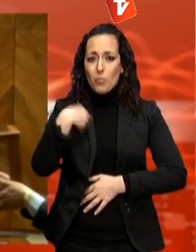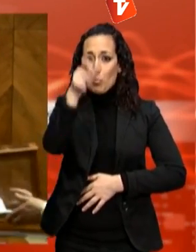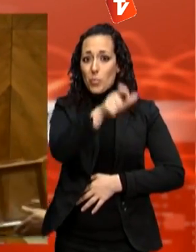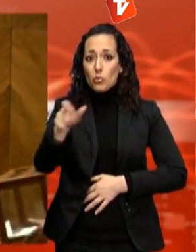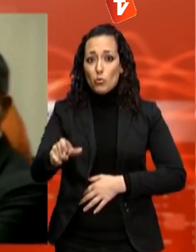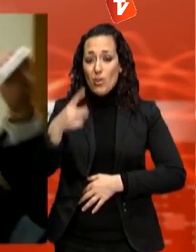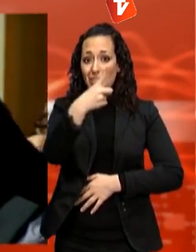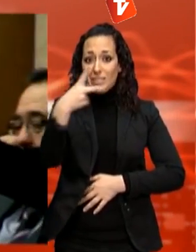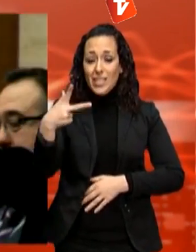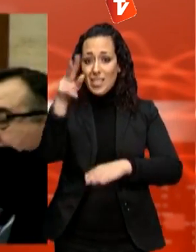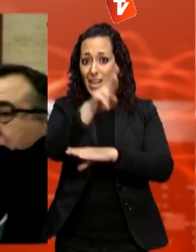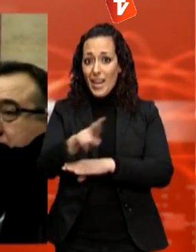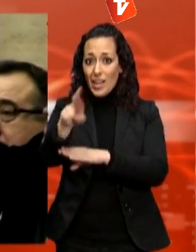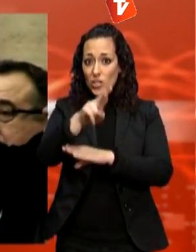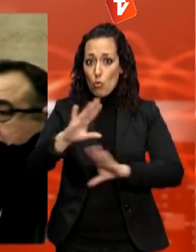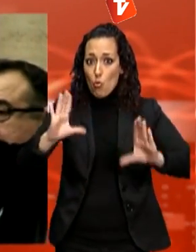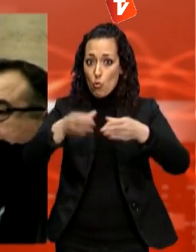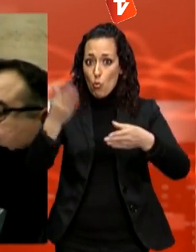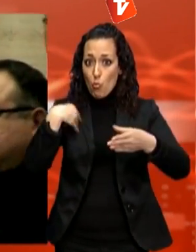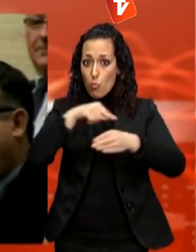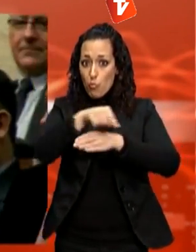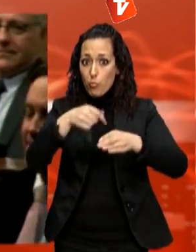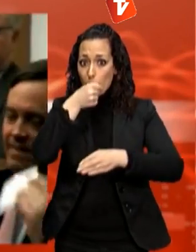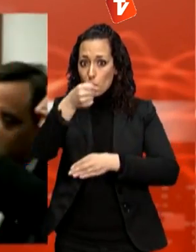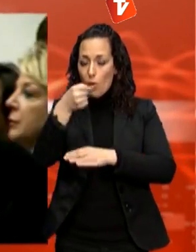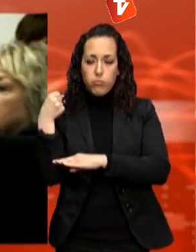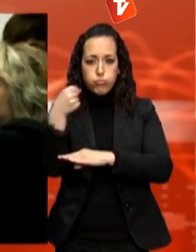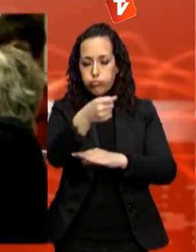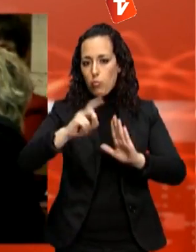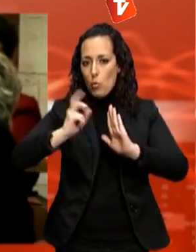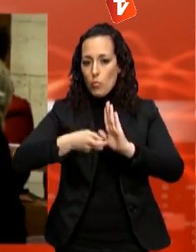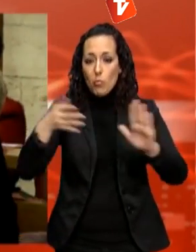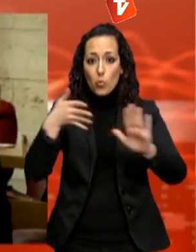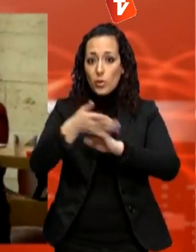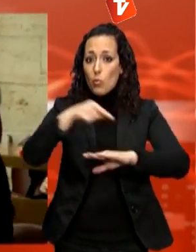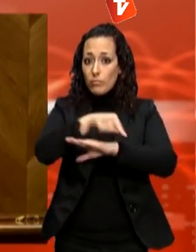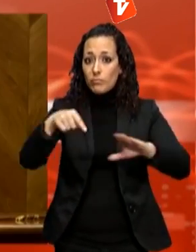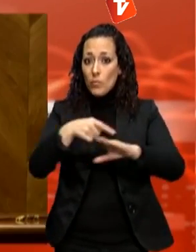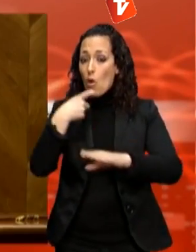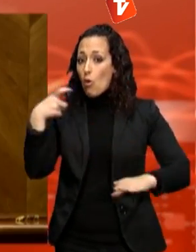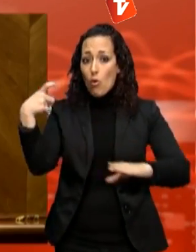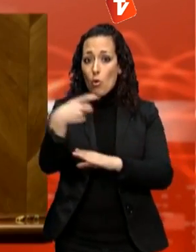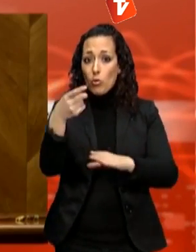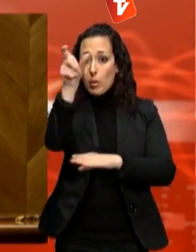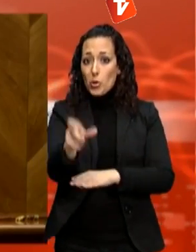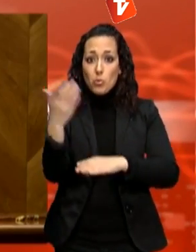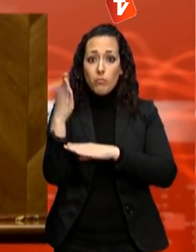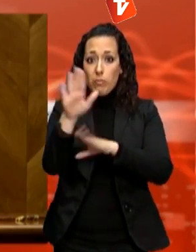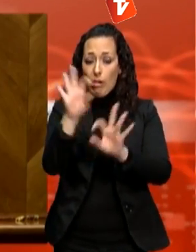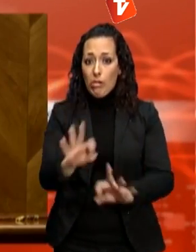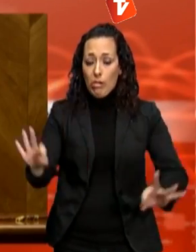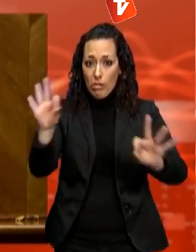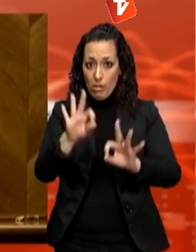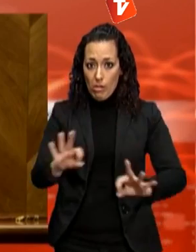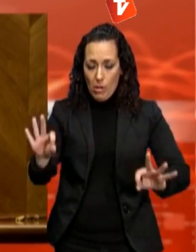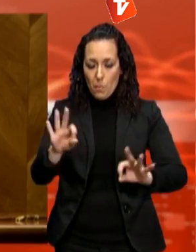socialista. Cap grup de l'oposició no ha presentat candidat i els 14 regidors han votat nul. Tot i que podria estar Manuel Bustos qui lliurés